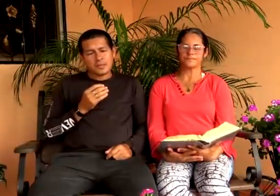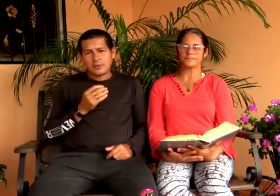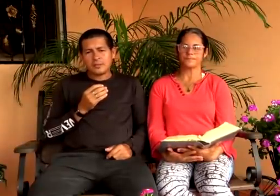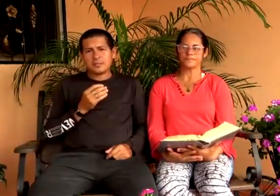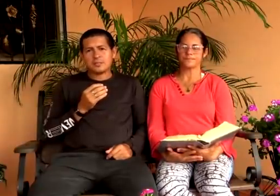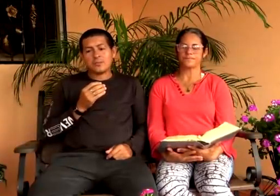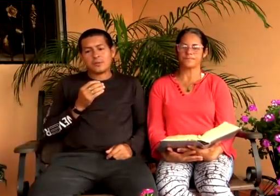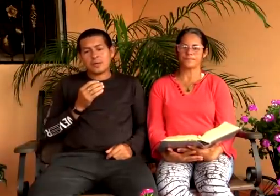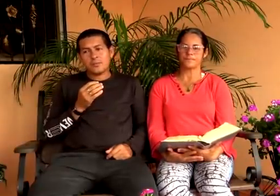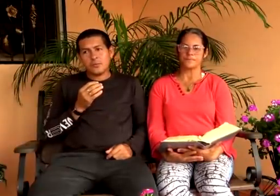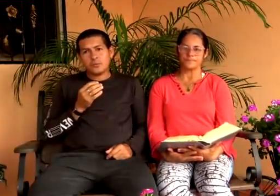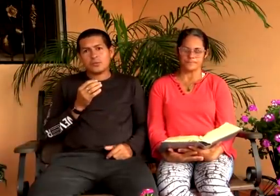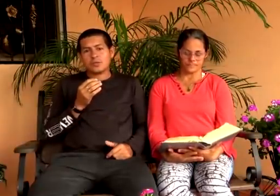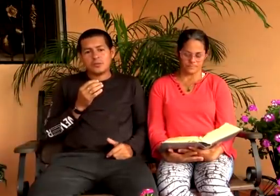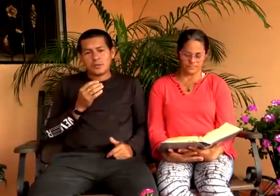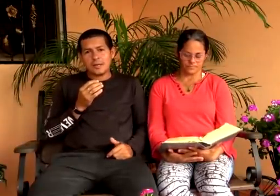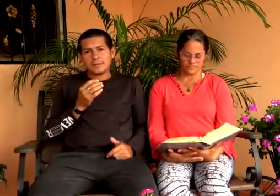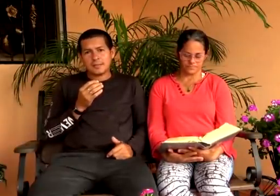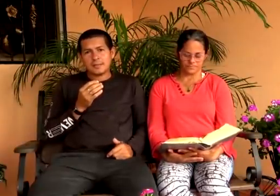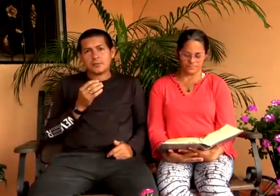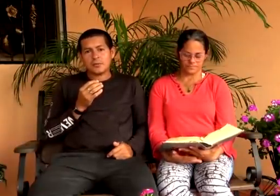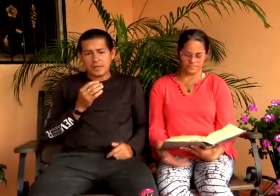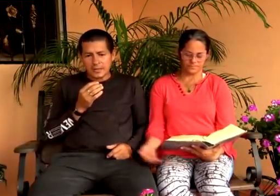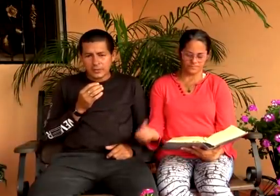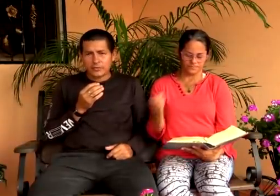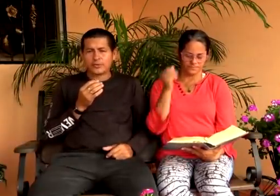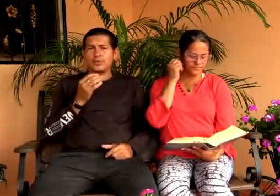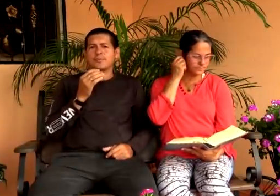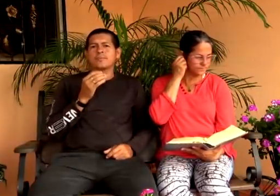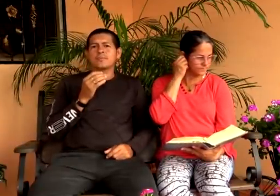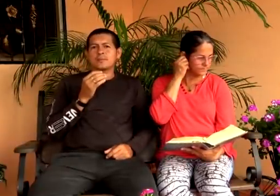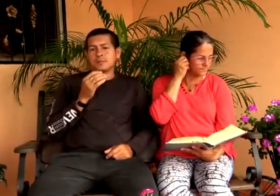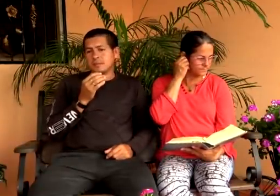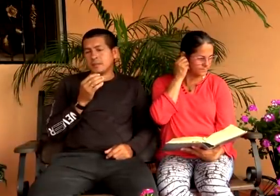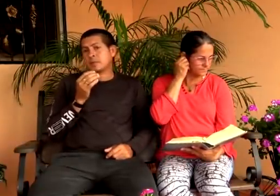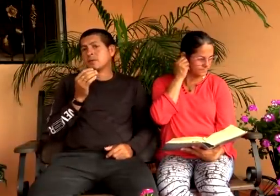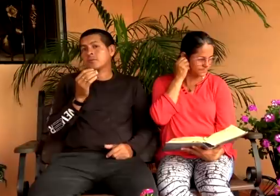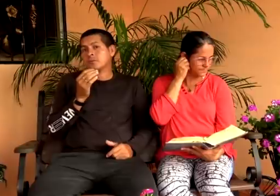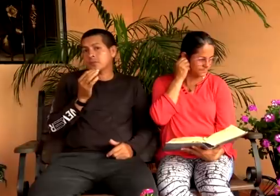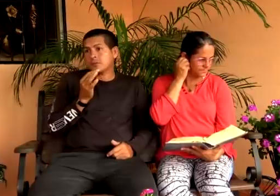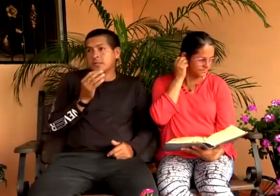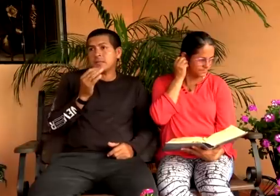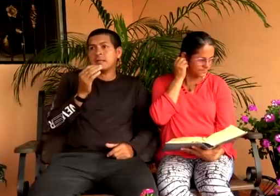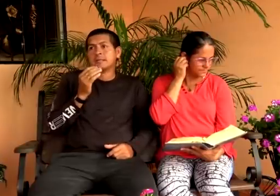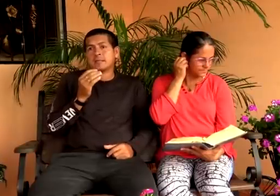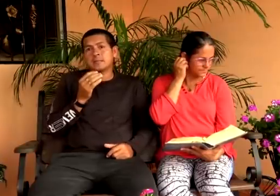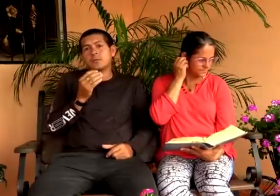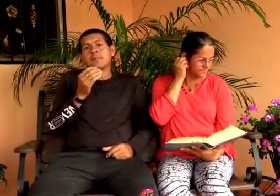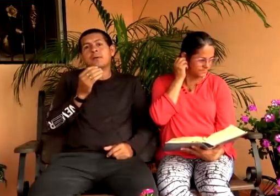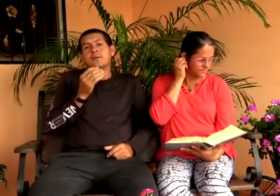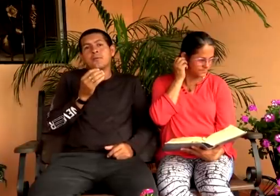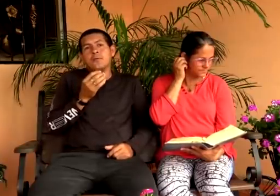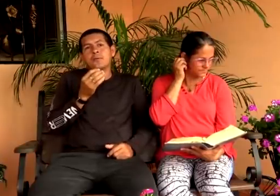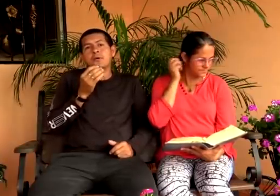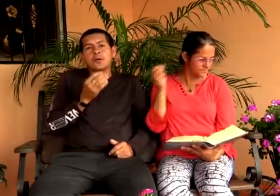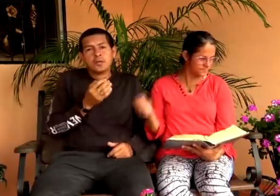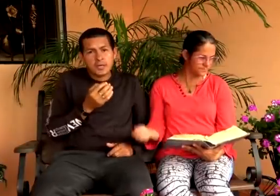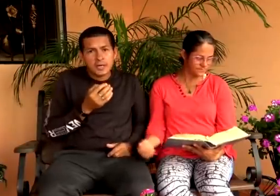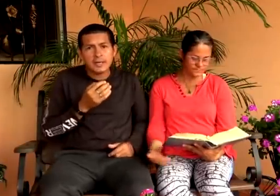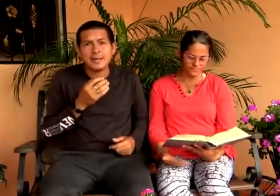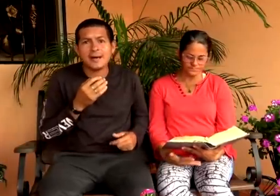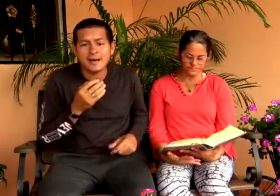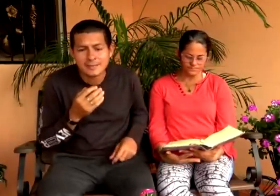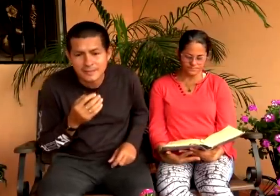¿Por qué lo dice el Señor? Porque hay muchos que no la aceptan, no la han conocido. Se dicen conocedores de las Escrituras, pero no